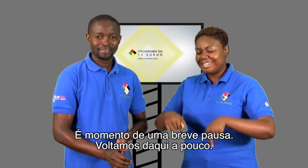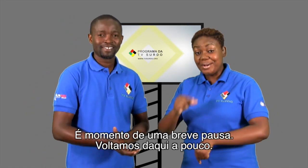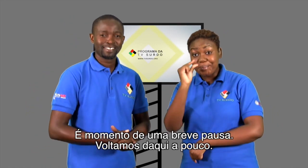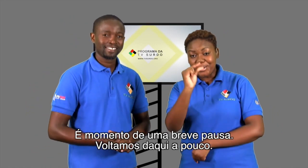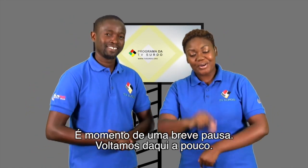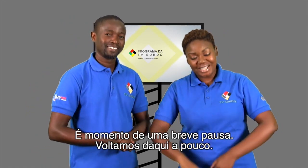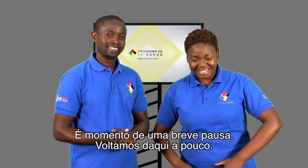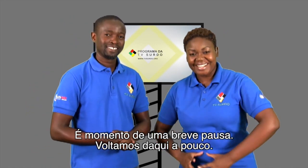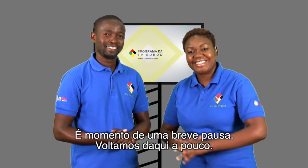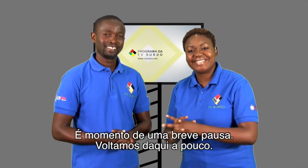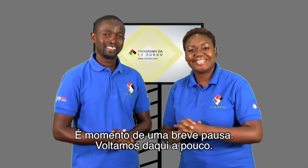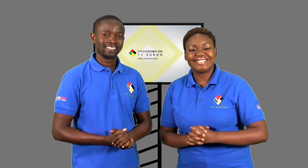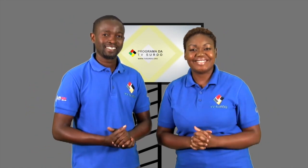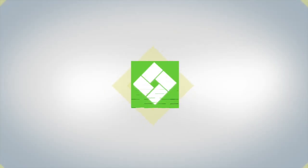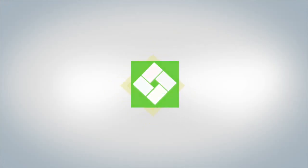Voltamos daqui a pouco.